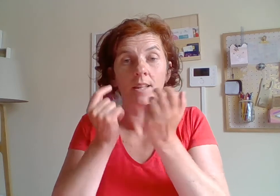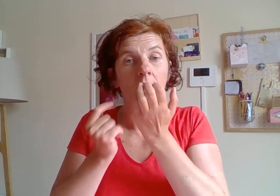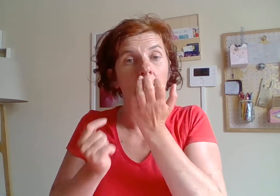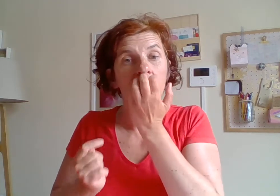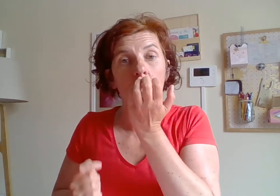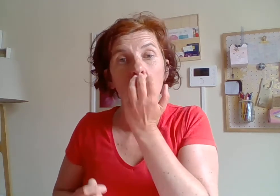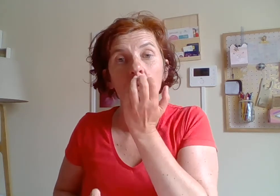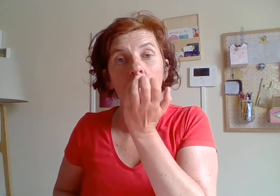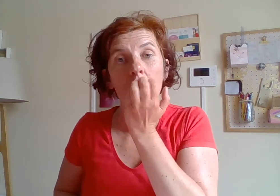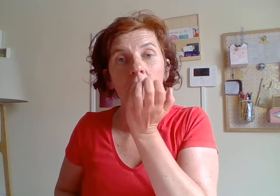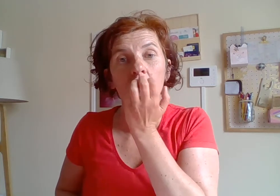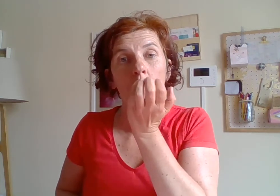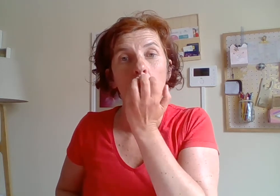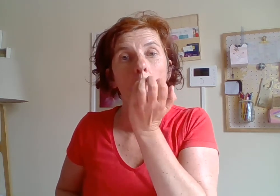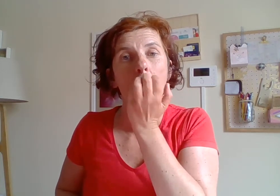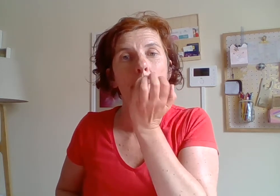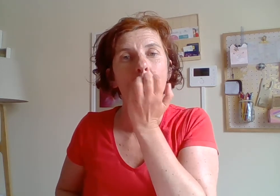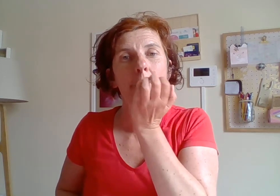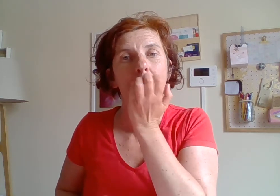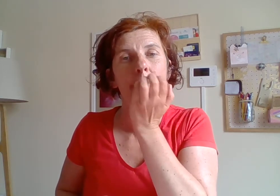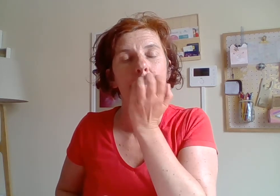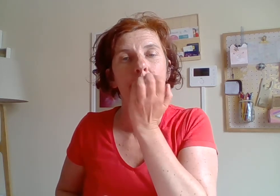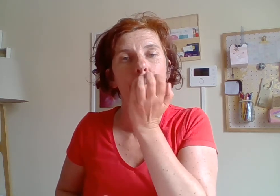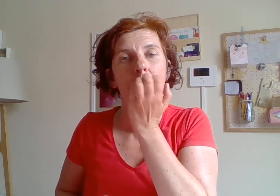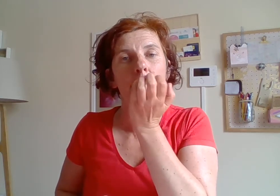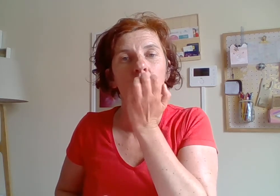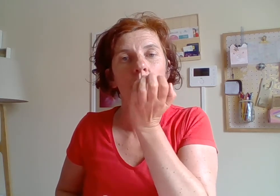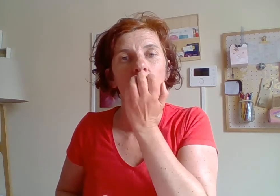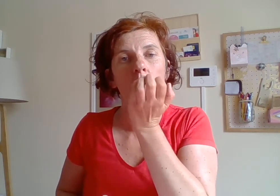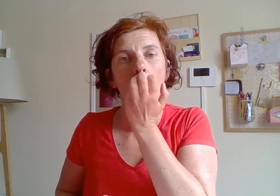J'ai peur de l'impact des mots sur mon corps.